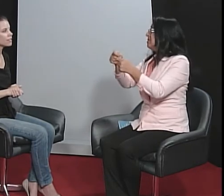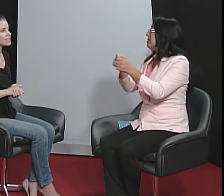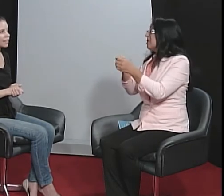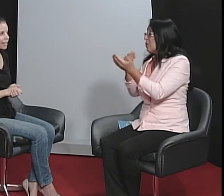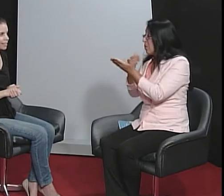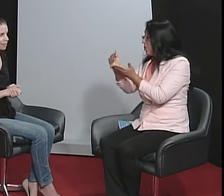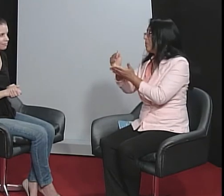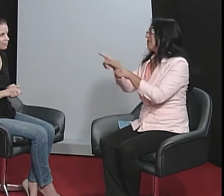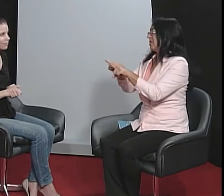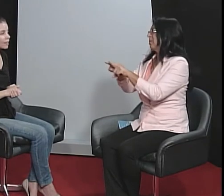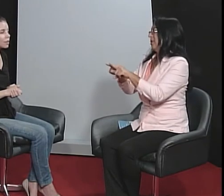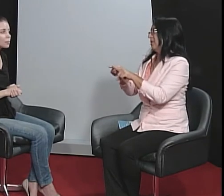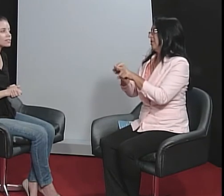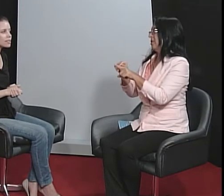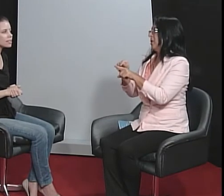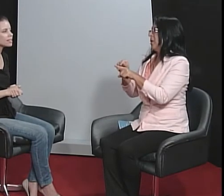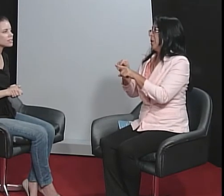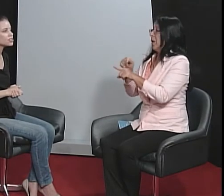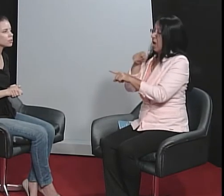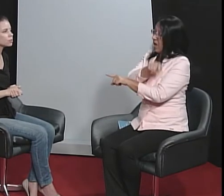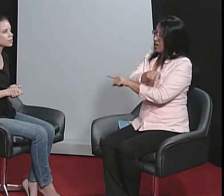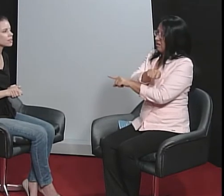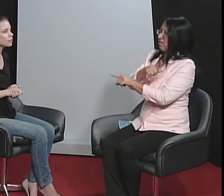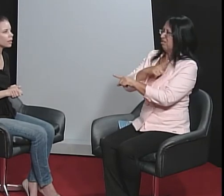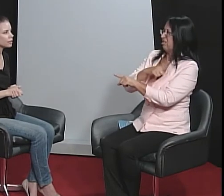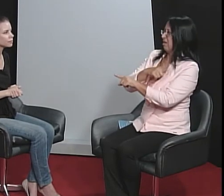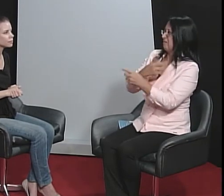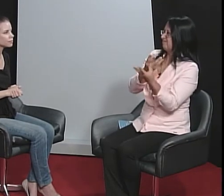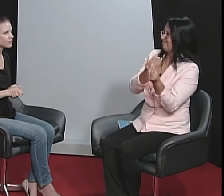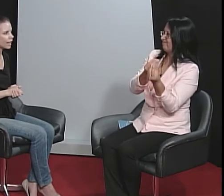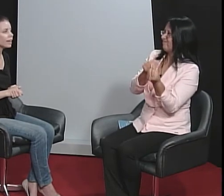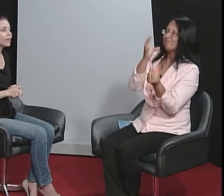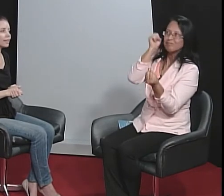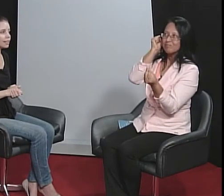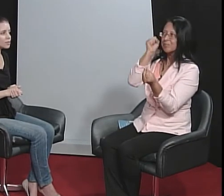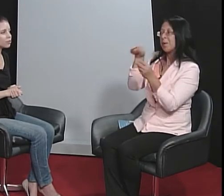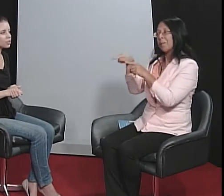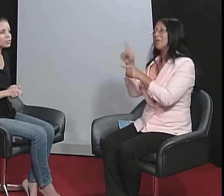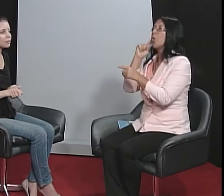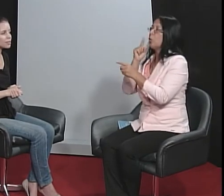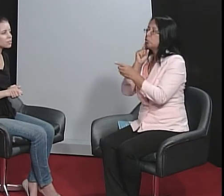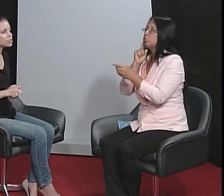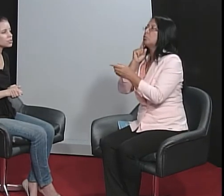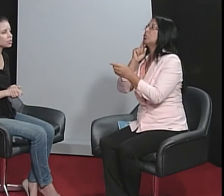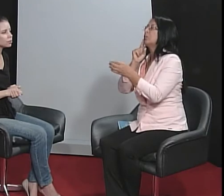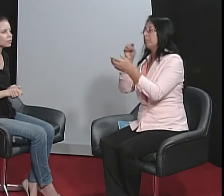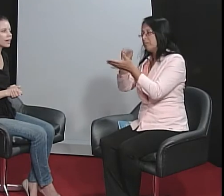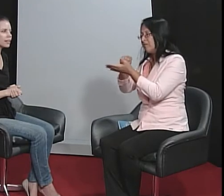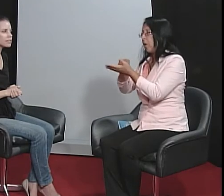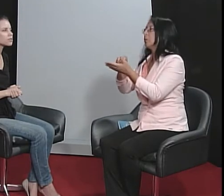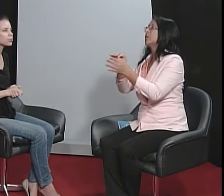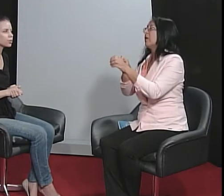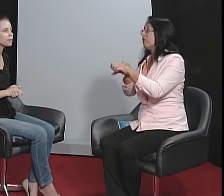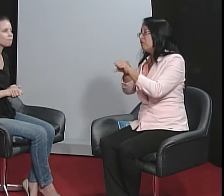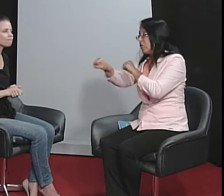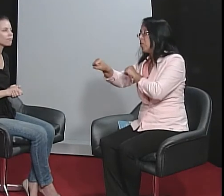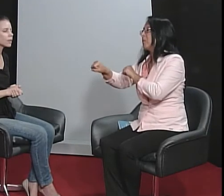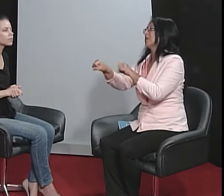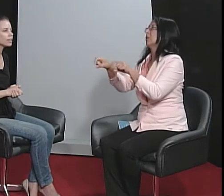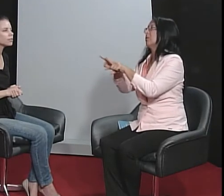vez da letra. Então, precisa desses estímulos também, né, criança ouvinte tem bastante estímulo, a criança surda não tem tanto